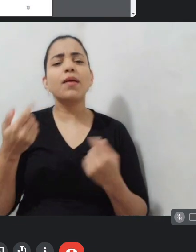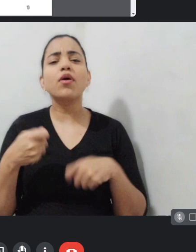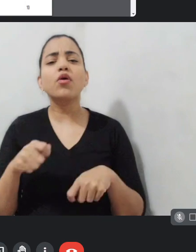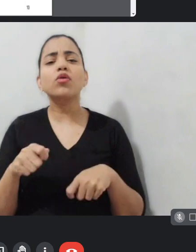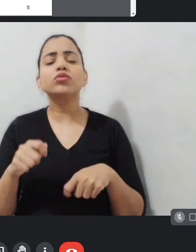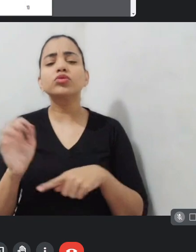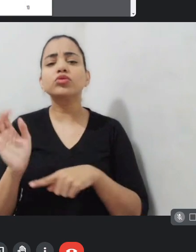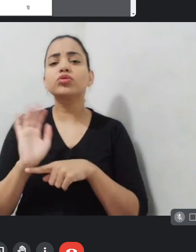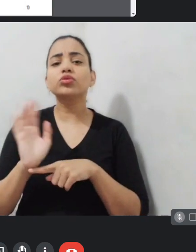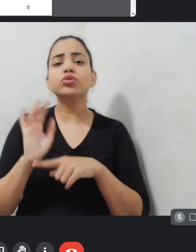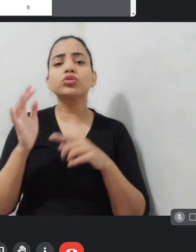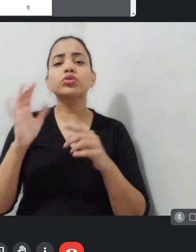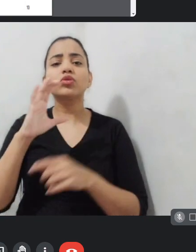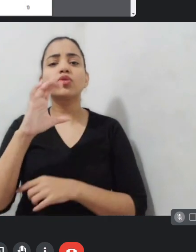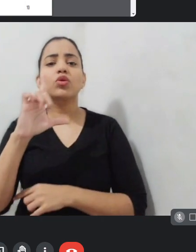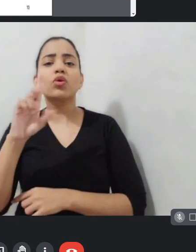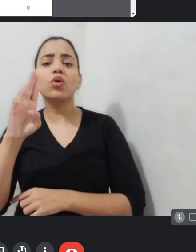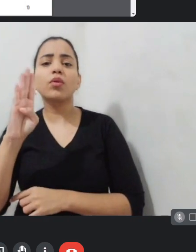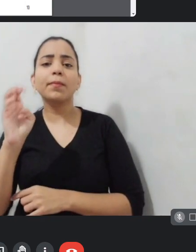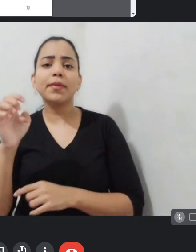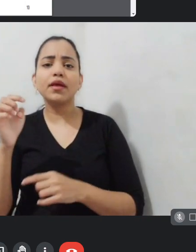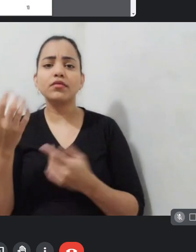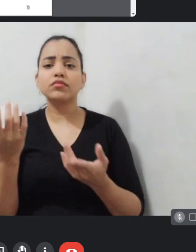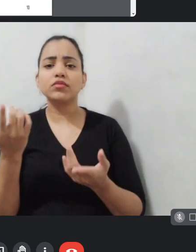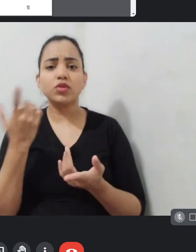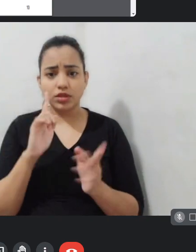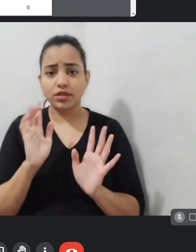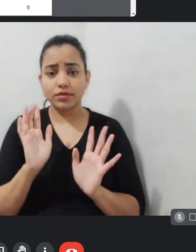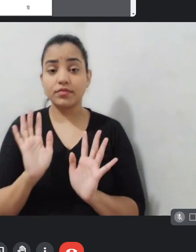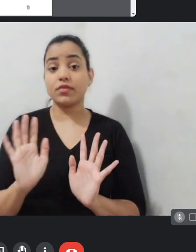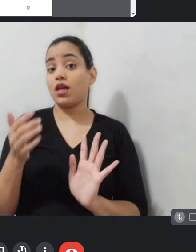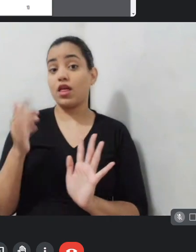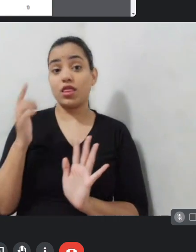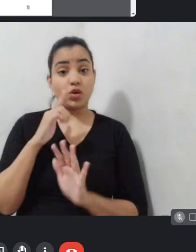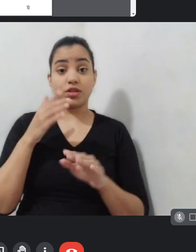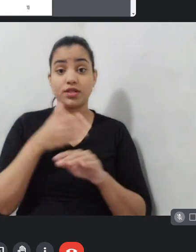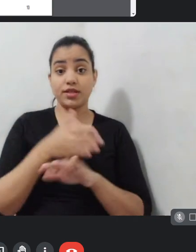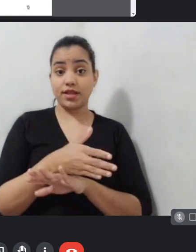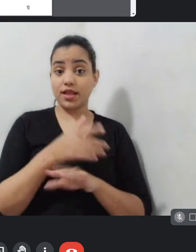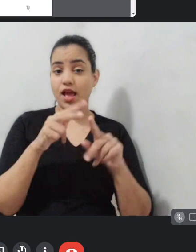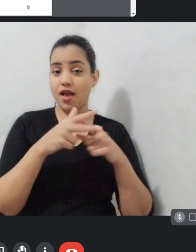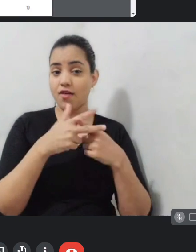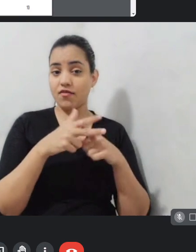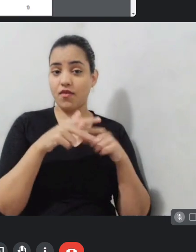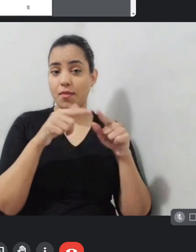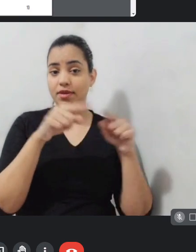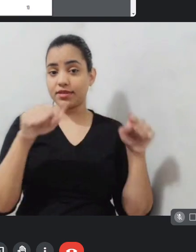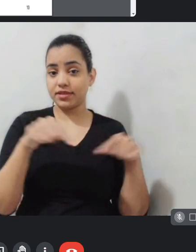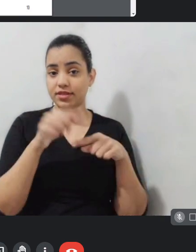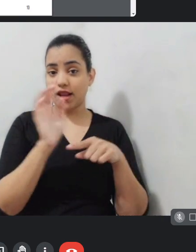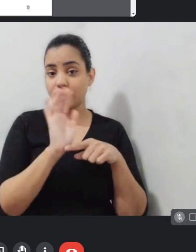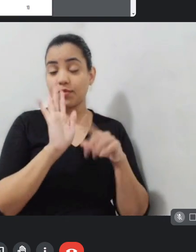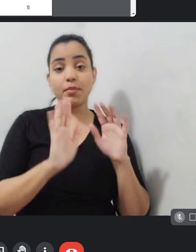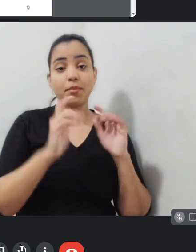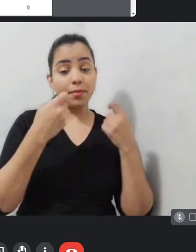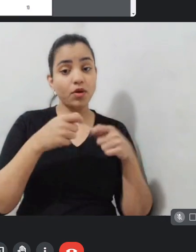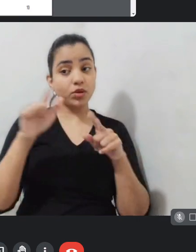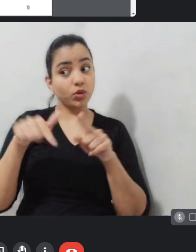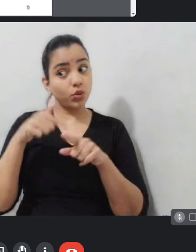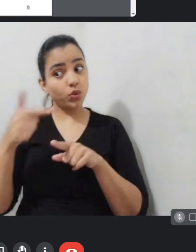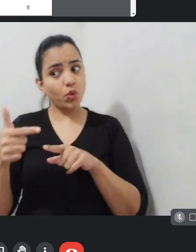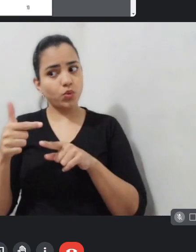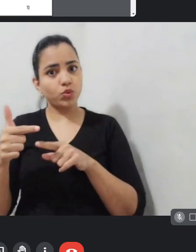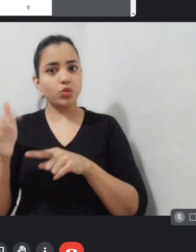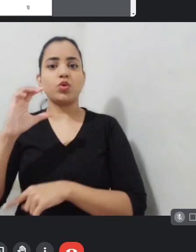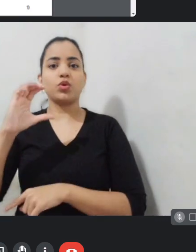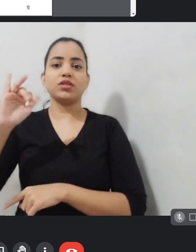Não consegue entrar naquele de reforma de sala de cinema, porque não existe enquanto sala de cinema, mas pode entrar em outro caminho como esse, certo?